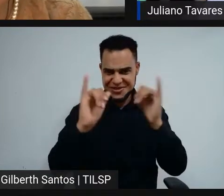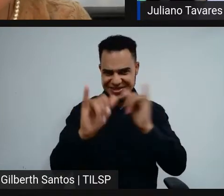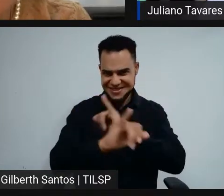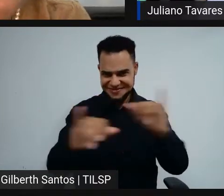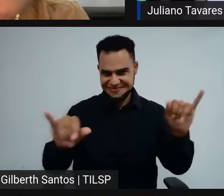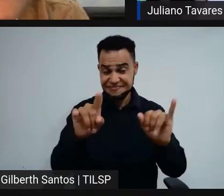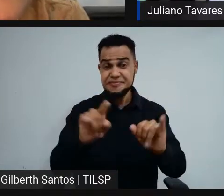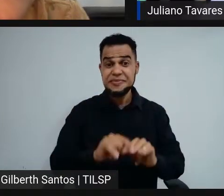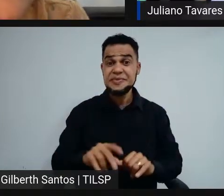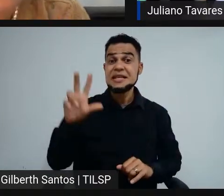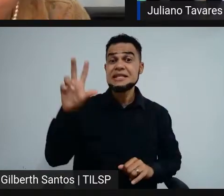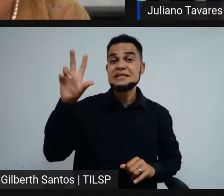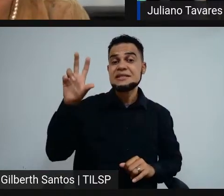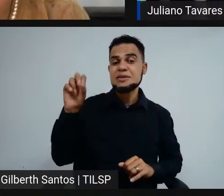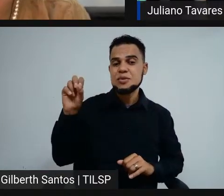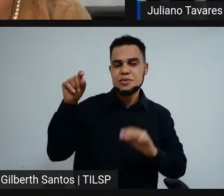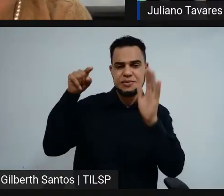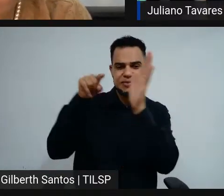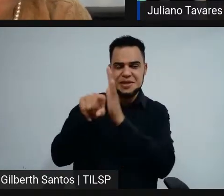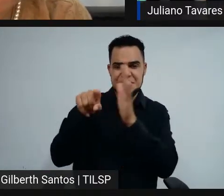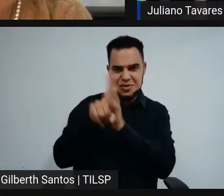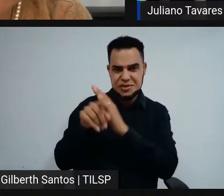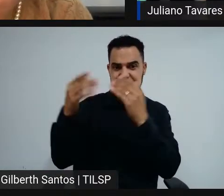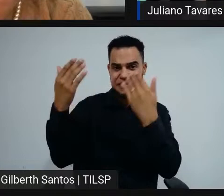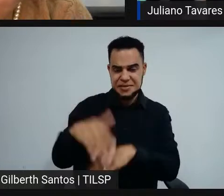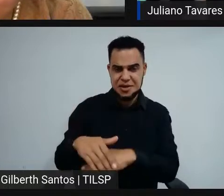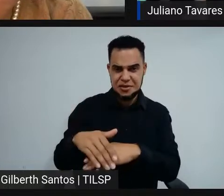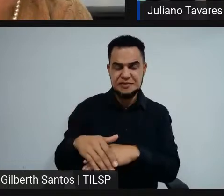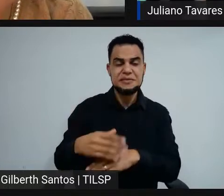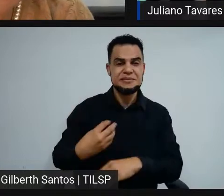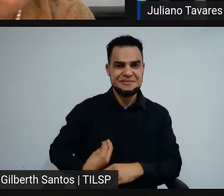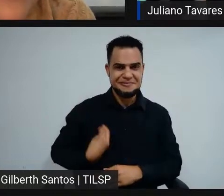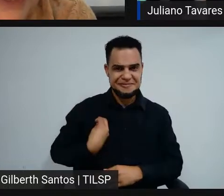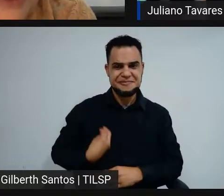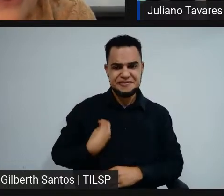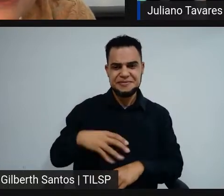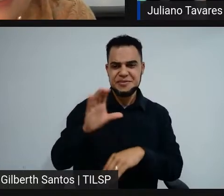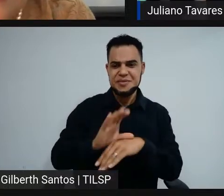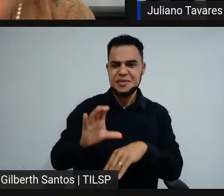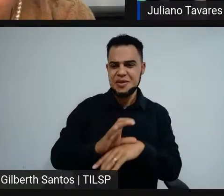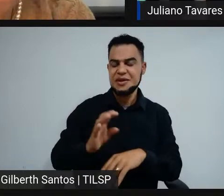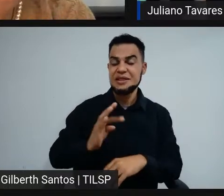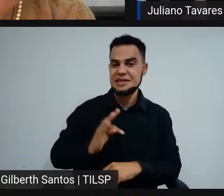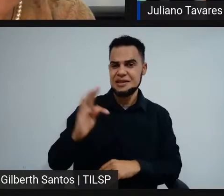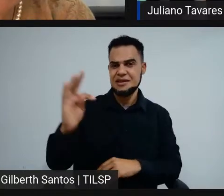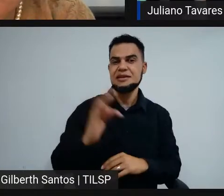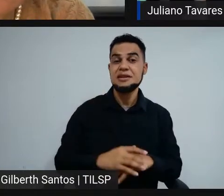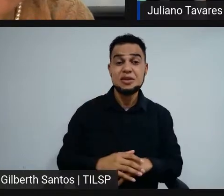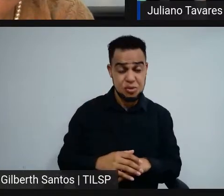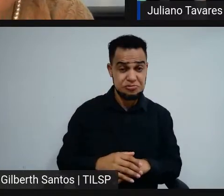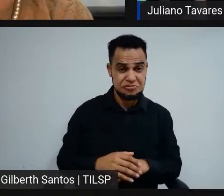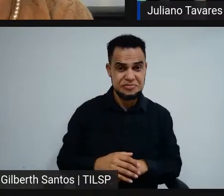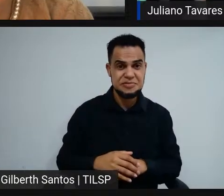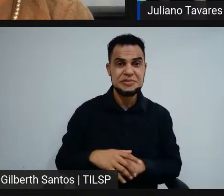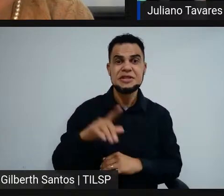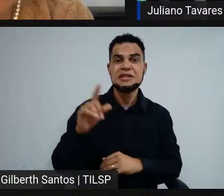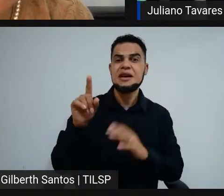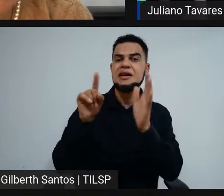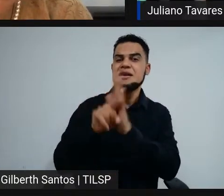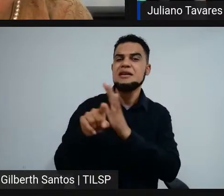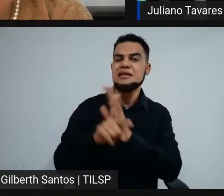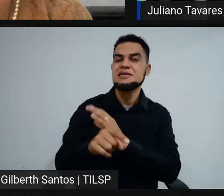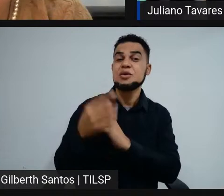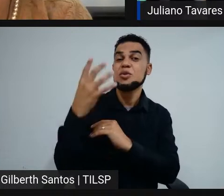Serão 50 questões para a prova presencial para os cursos técnicos. E essas questões vão ter quatro